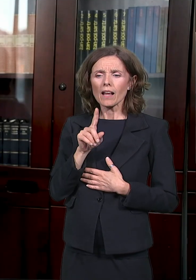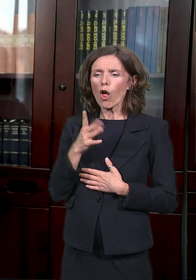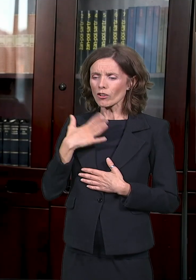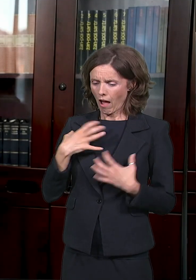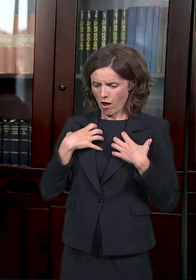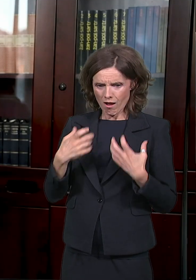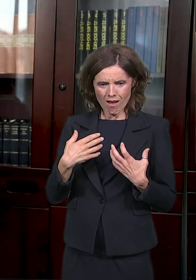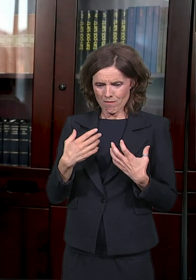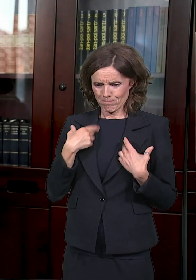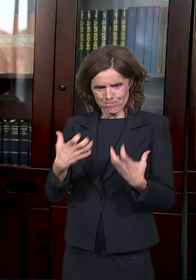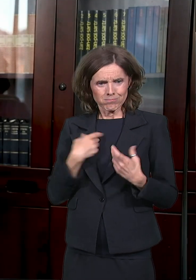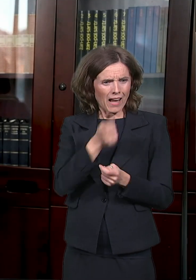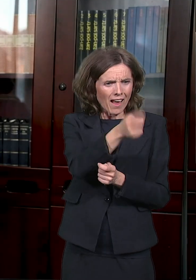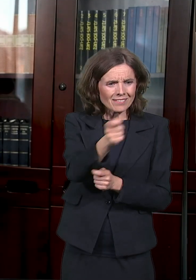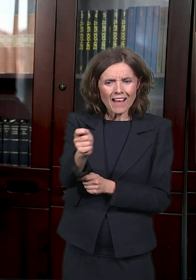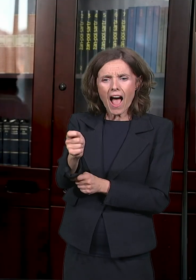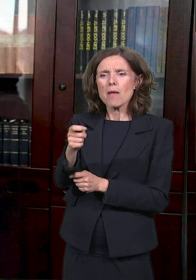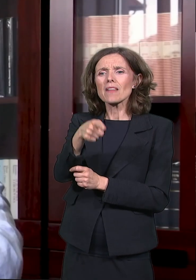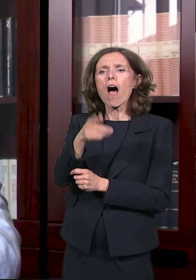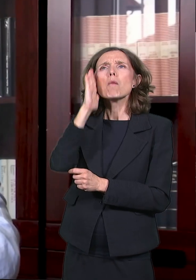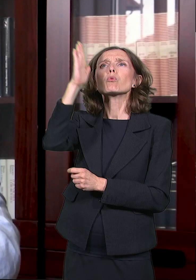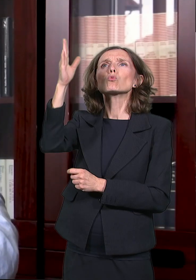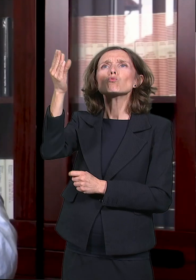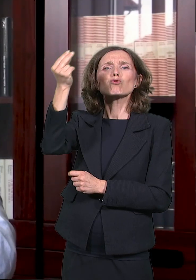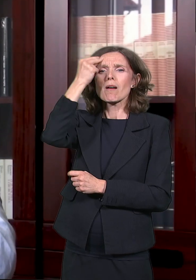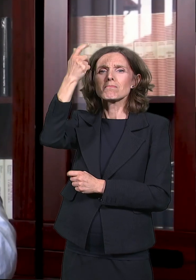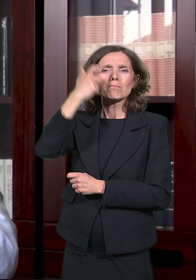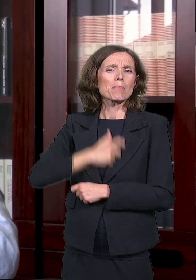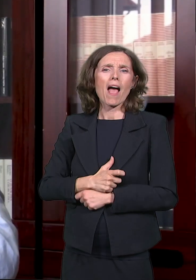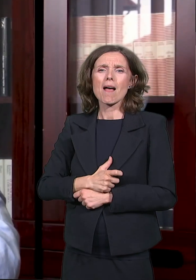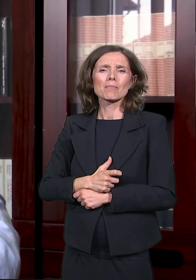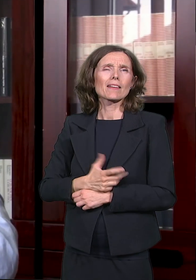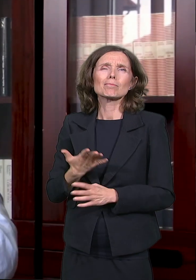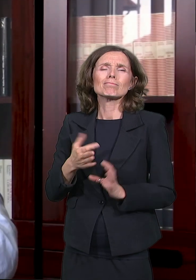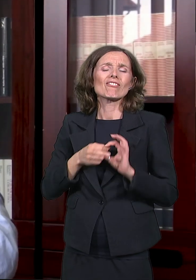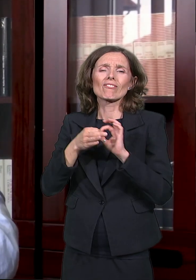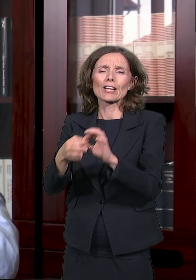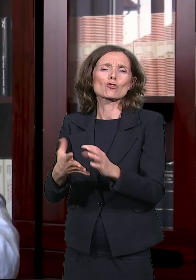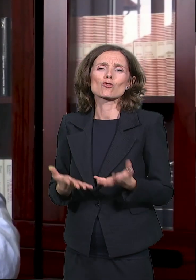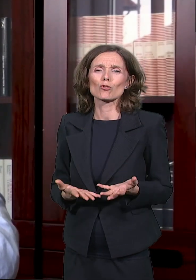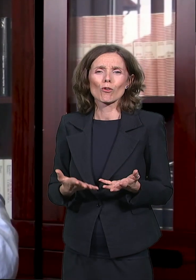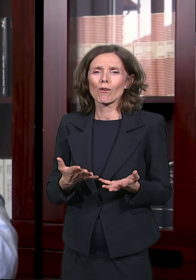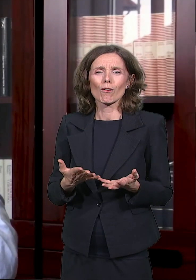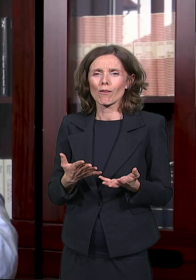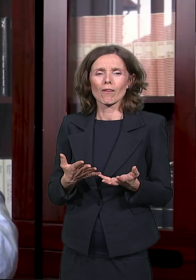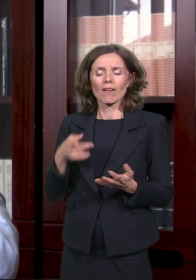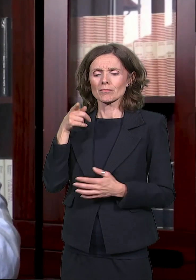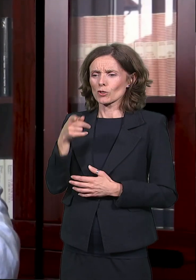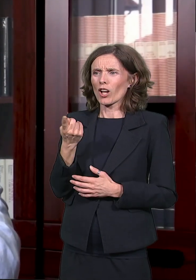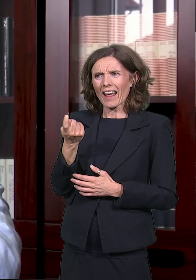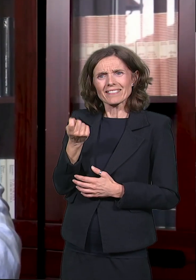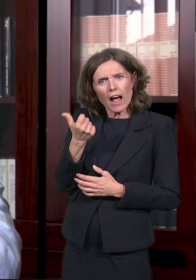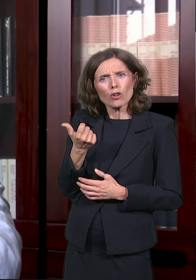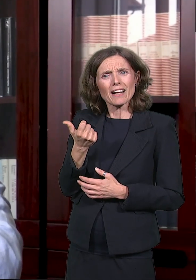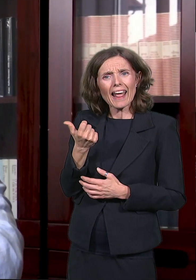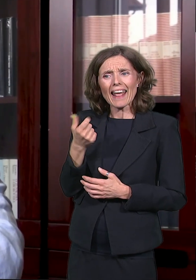večnost svojom zadužbinom. To je jedna od redkih zadužbina našeg vremena koja je